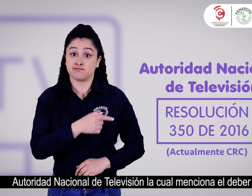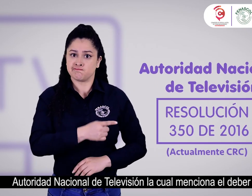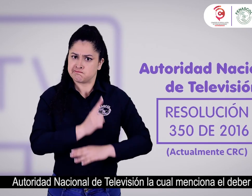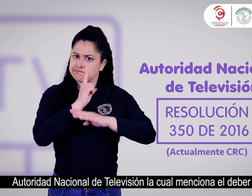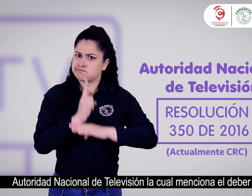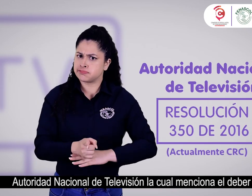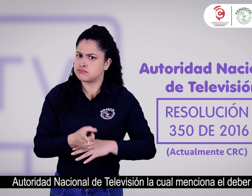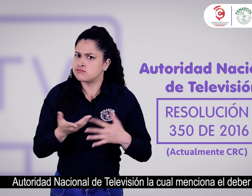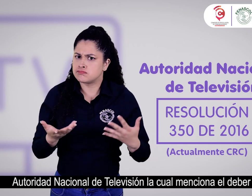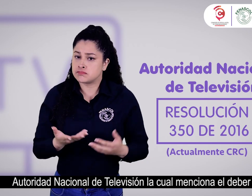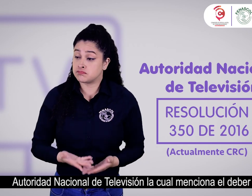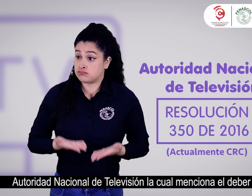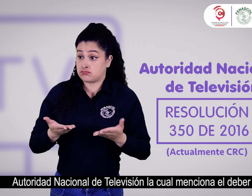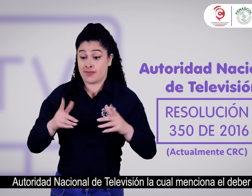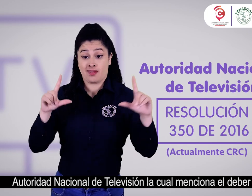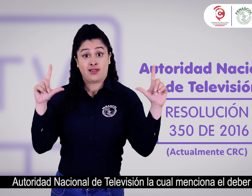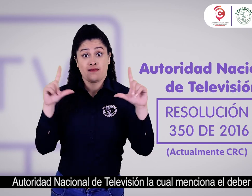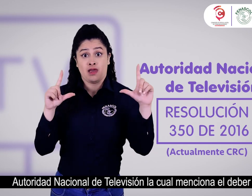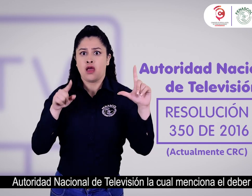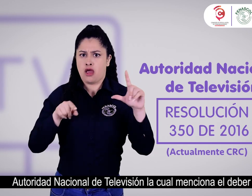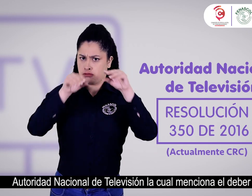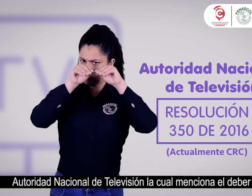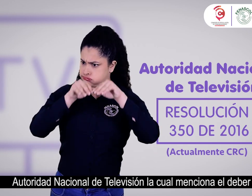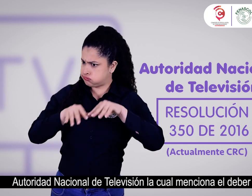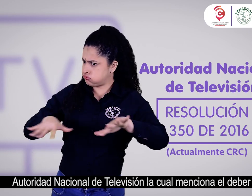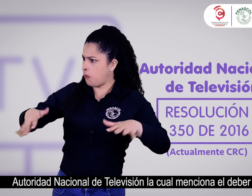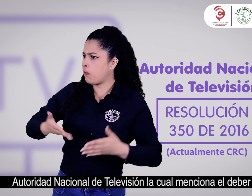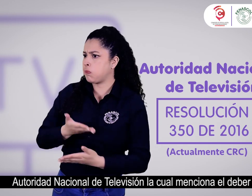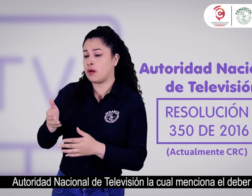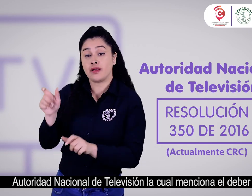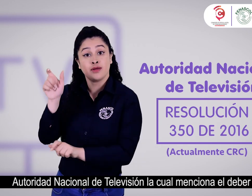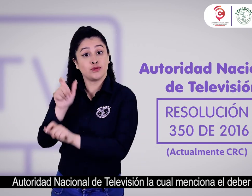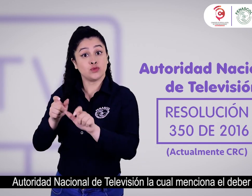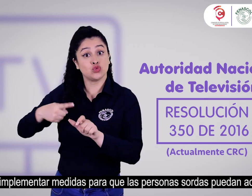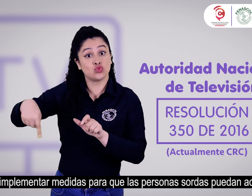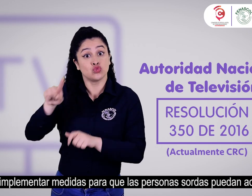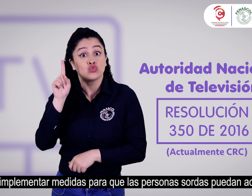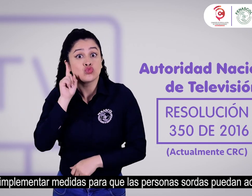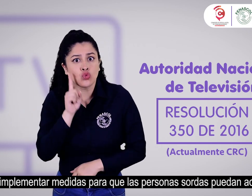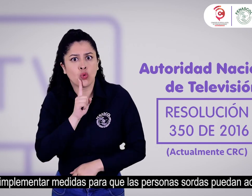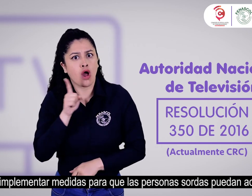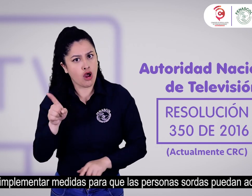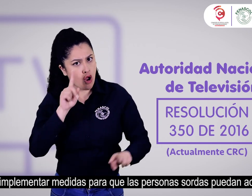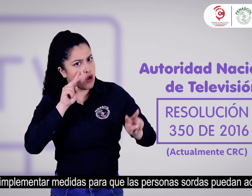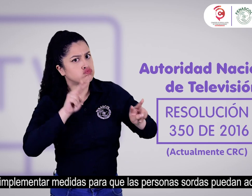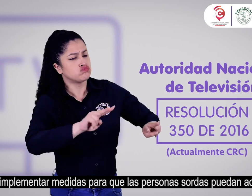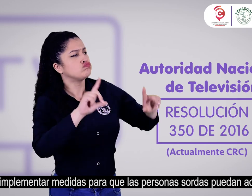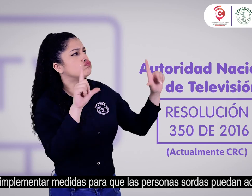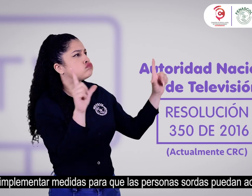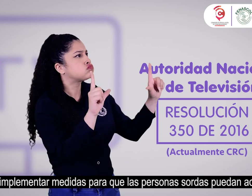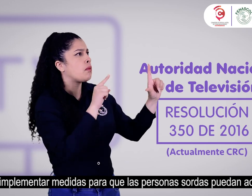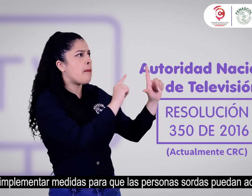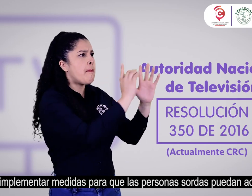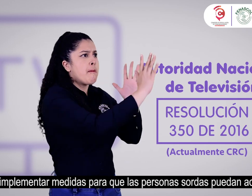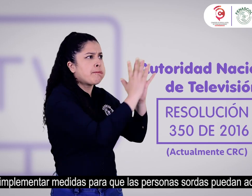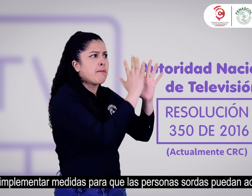Autoridad Nacional de Televisión, la cual menciona el deber de implementar medidas para que las personas sordas